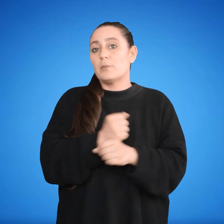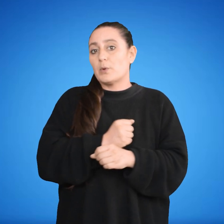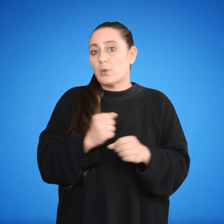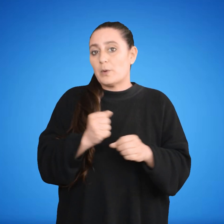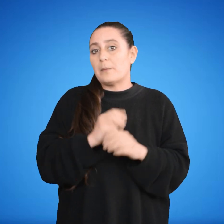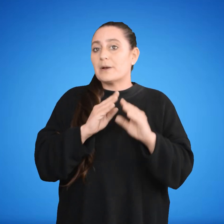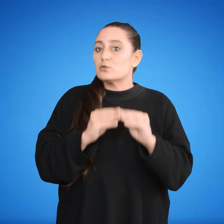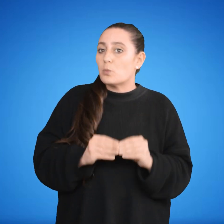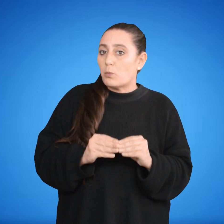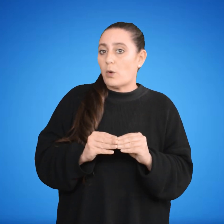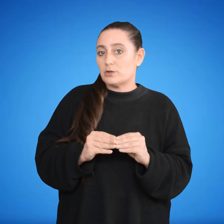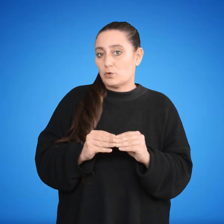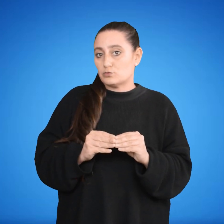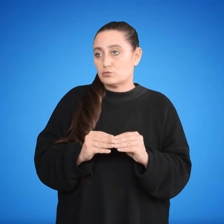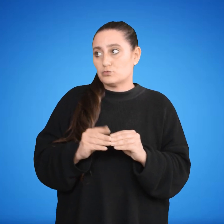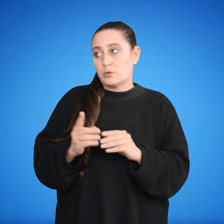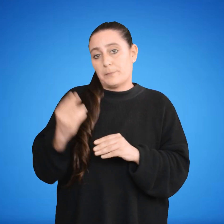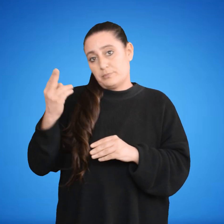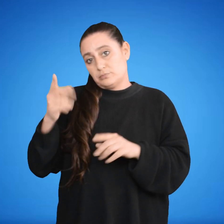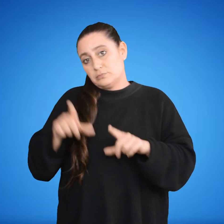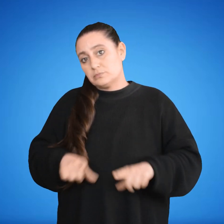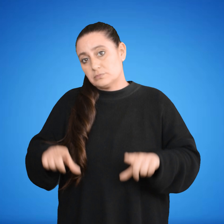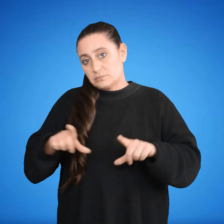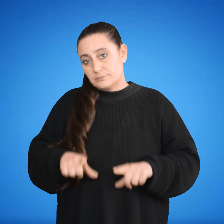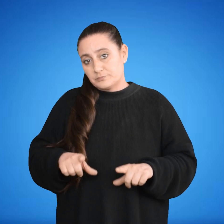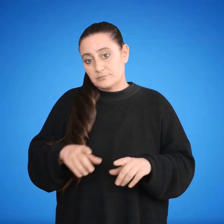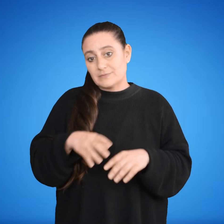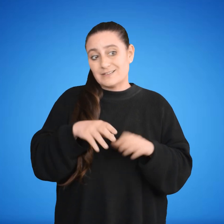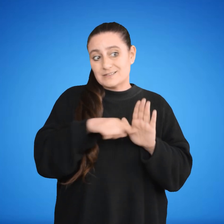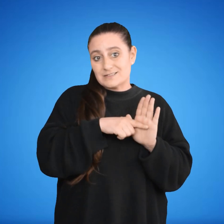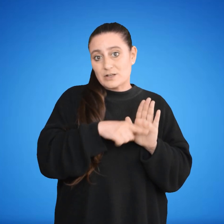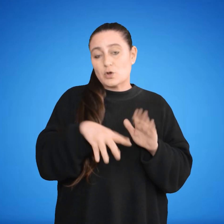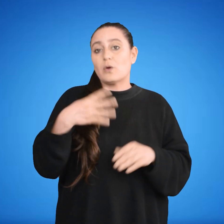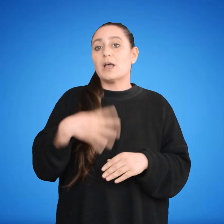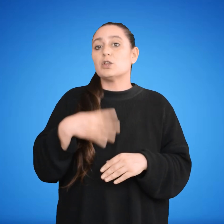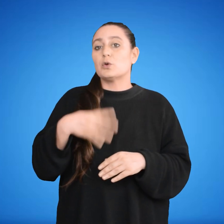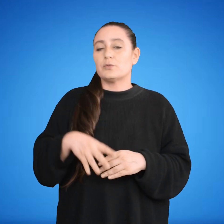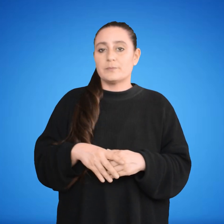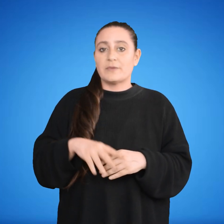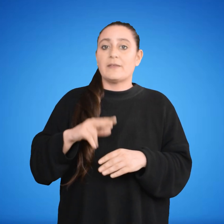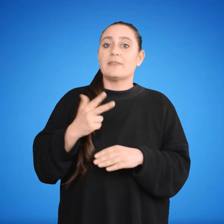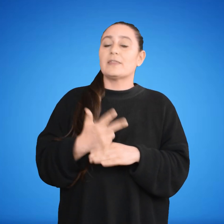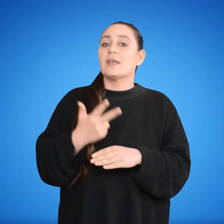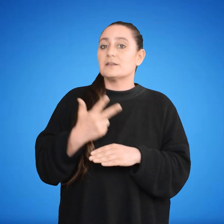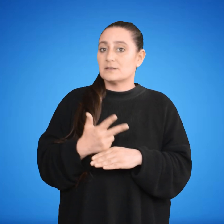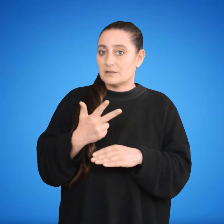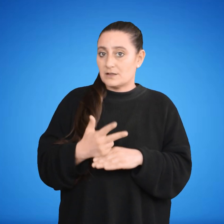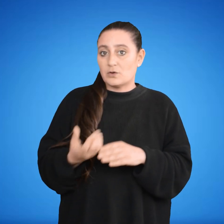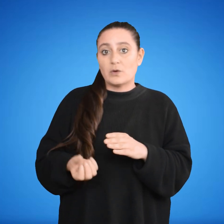consideración por el Intendente, conforme a lo dispuesto en la Sección 14. Tercero, crear o